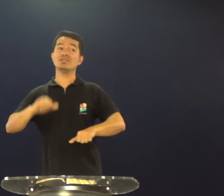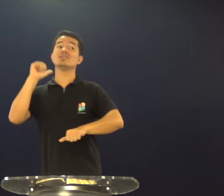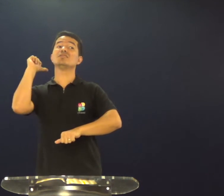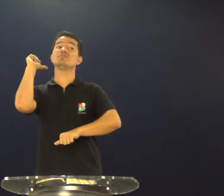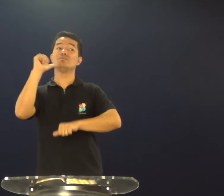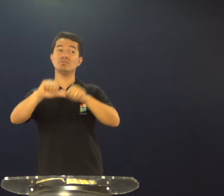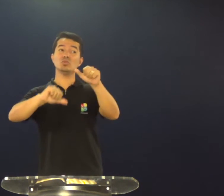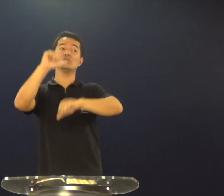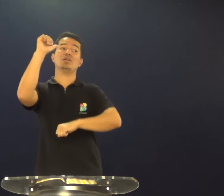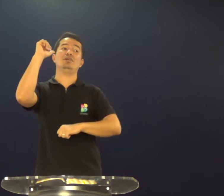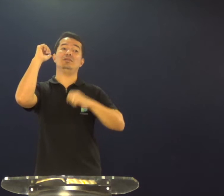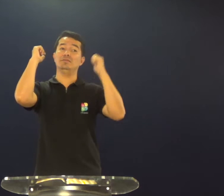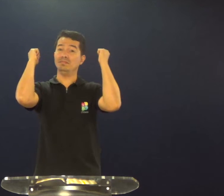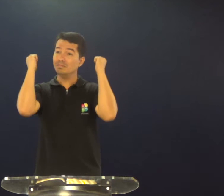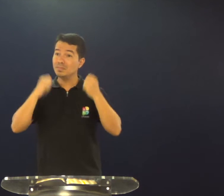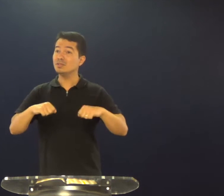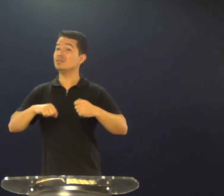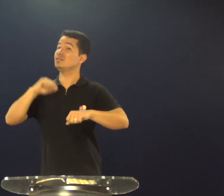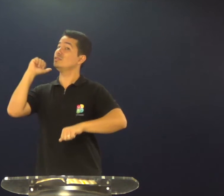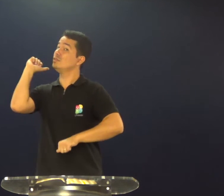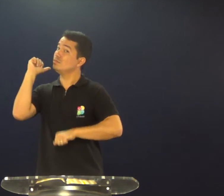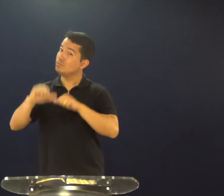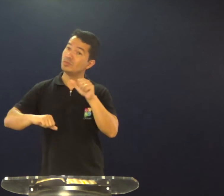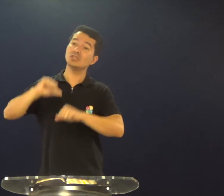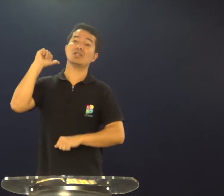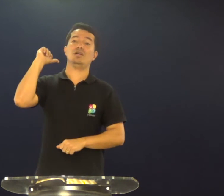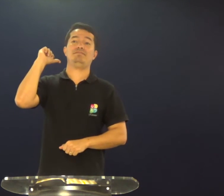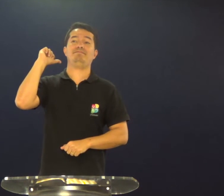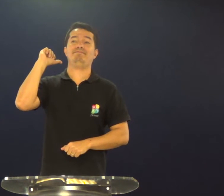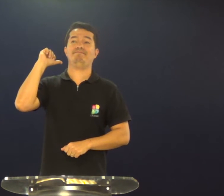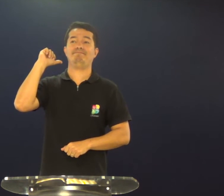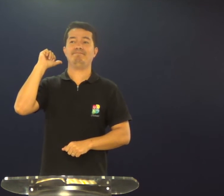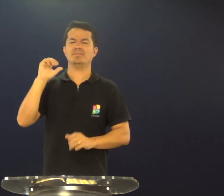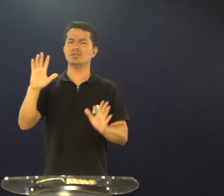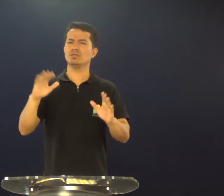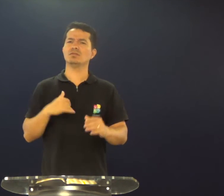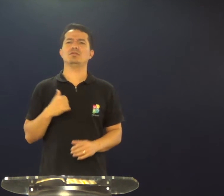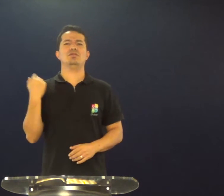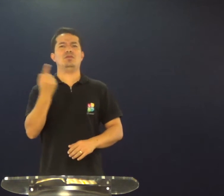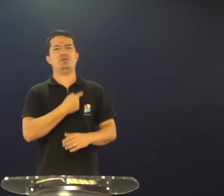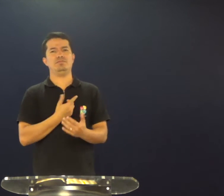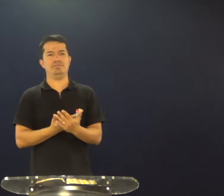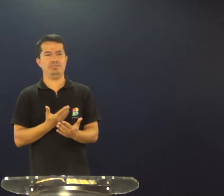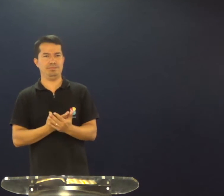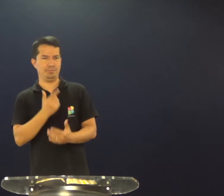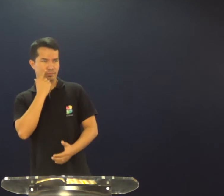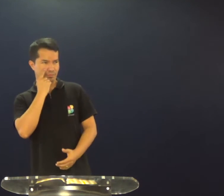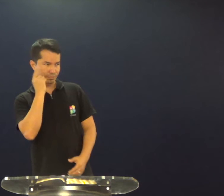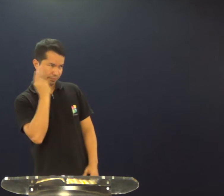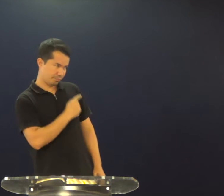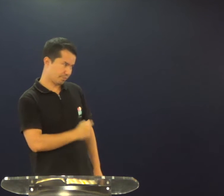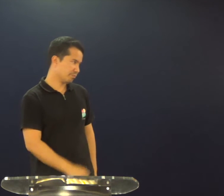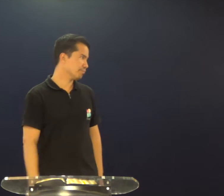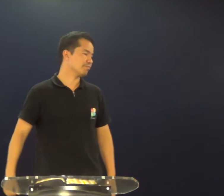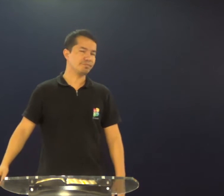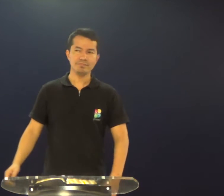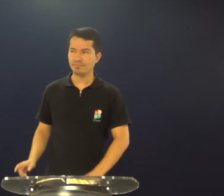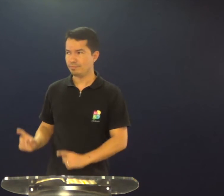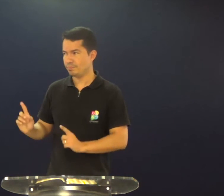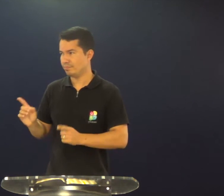dele não houve transformação, precisava de transformação, nós vamos estudar algo, veja